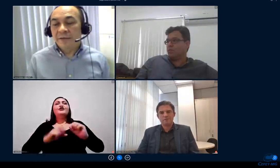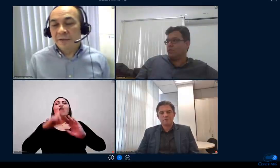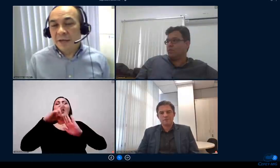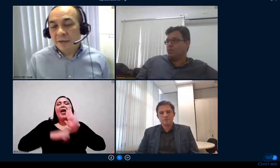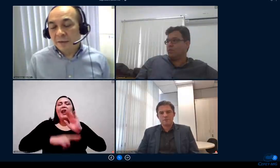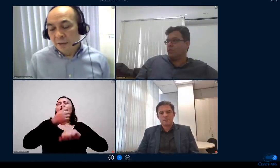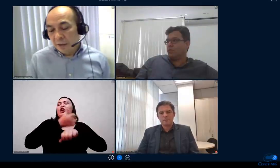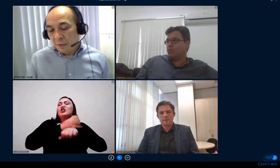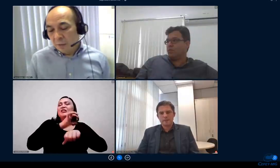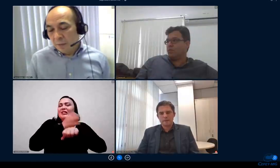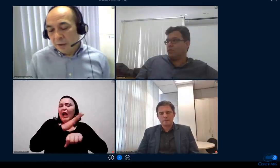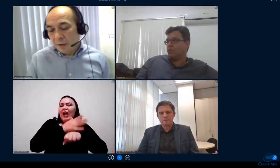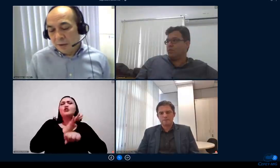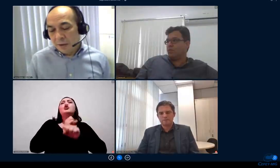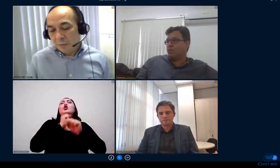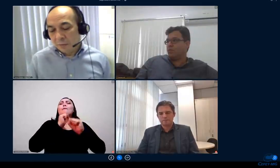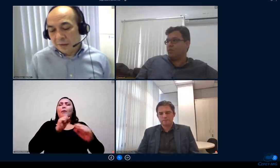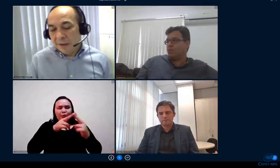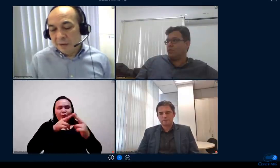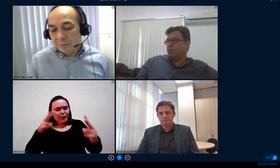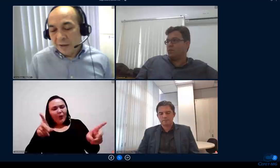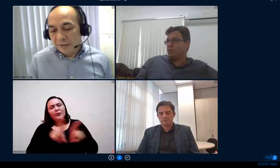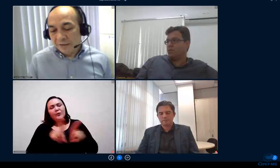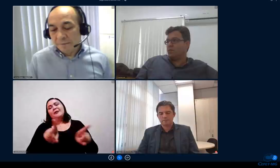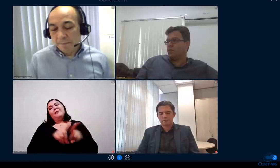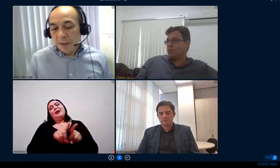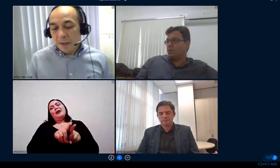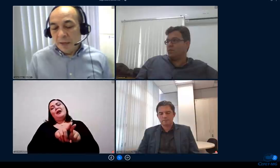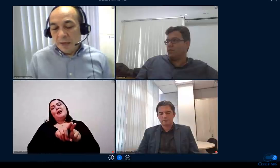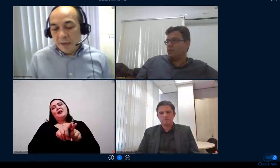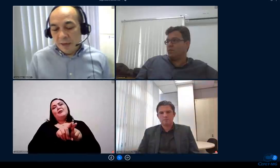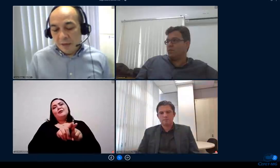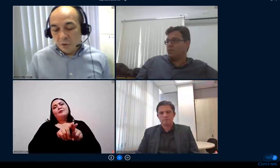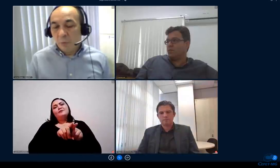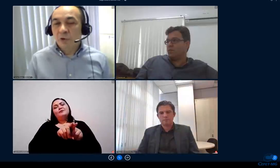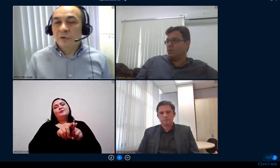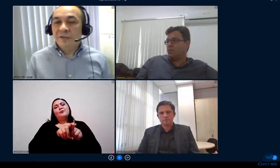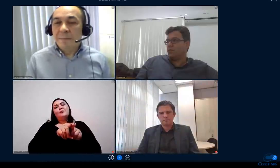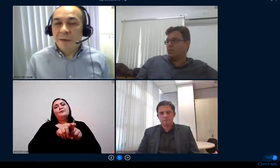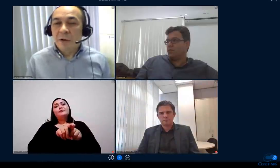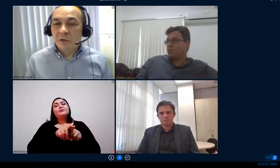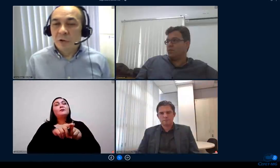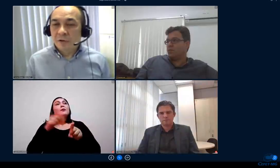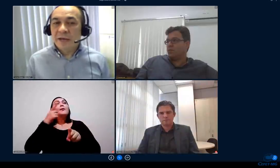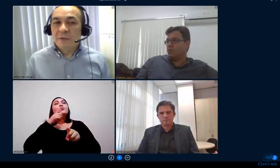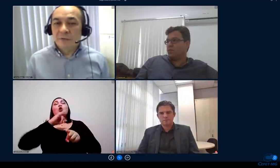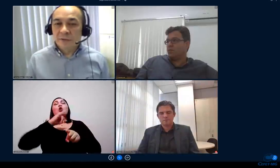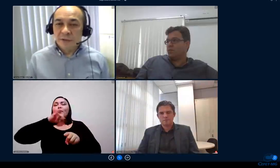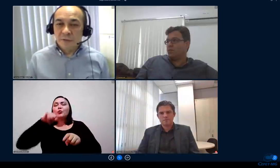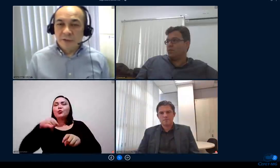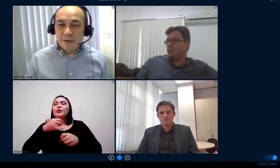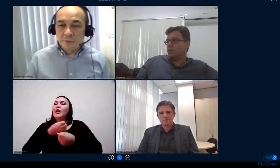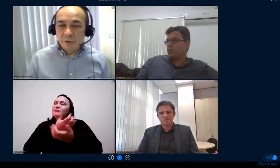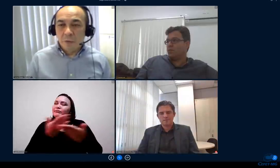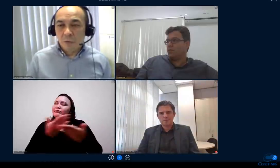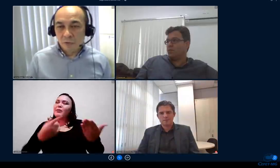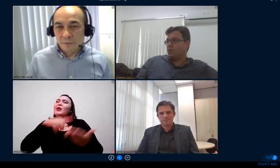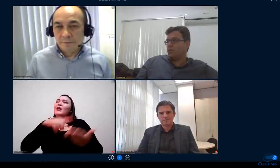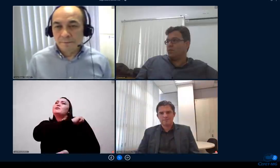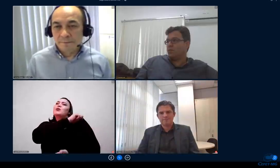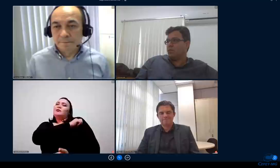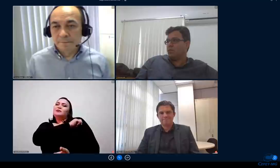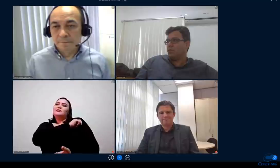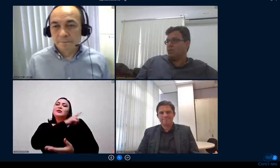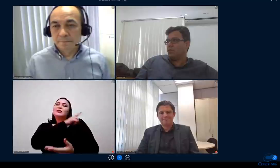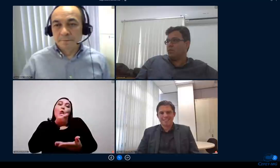tivesse aí um trabalho mais de oportunizar melhor os nossos alunos que estão em termos de curso